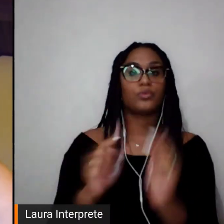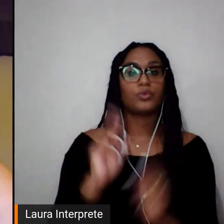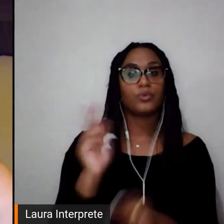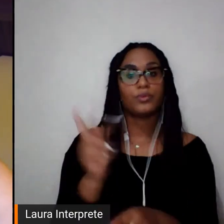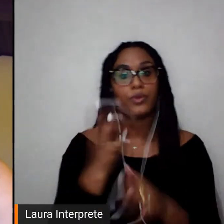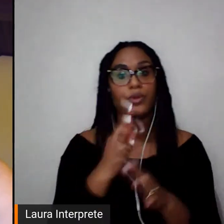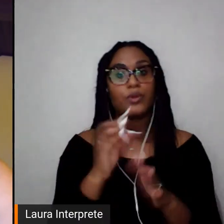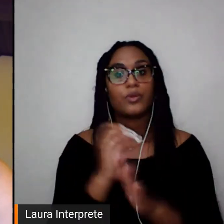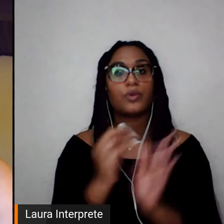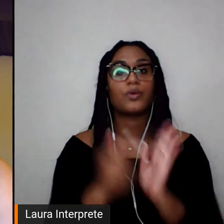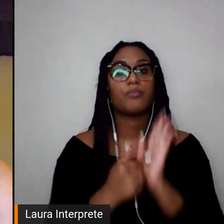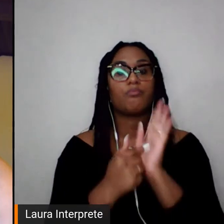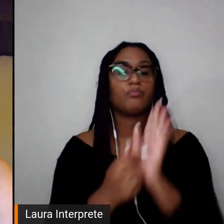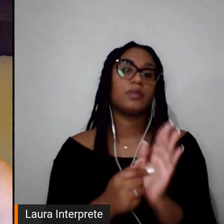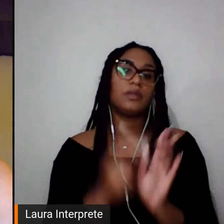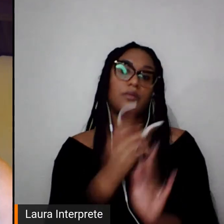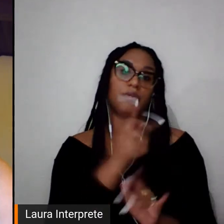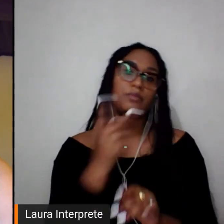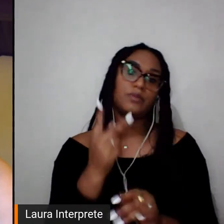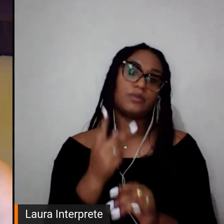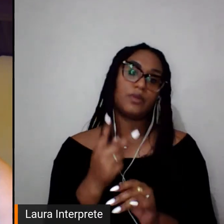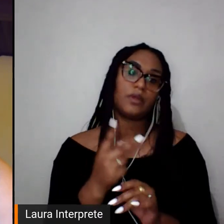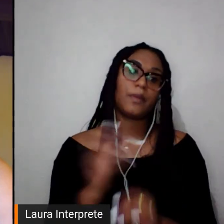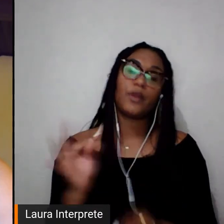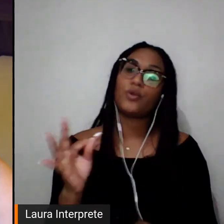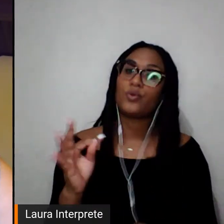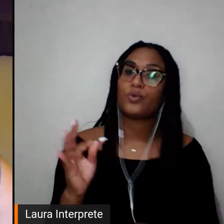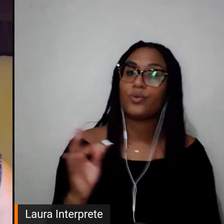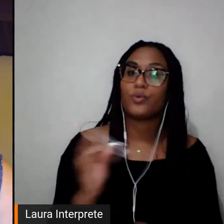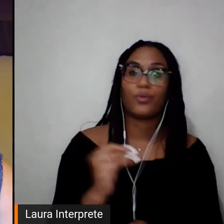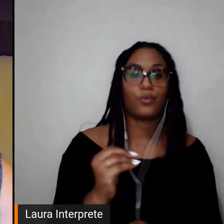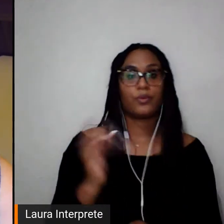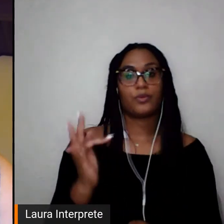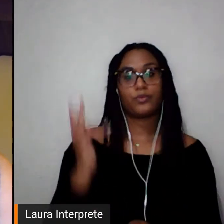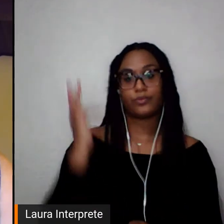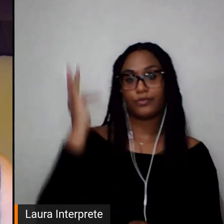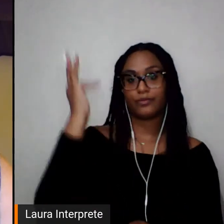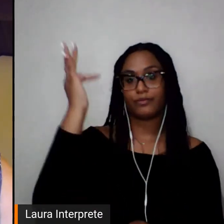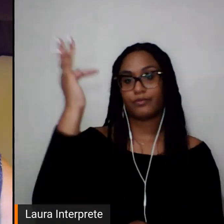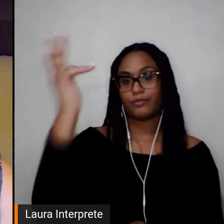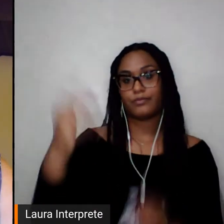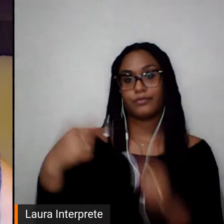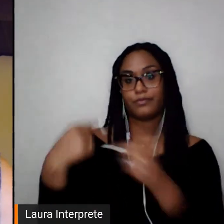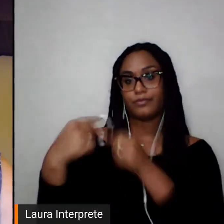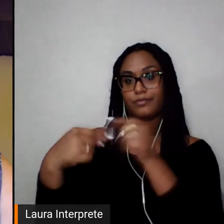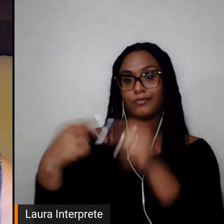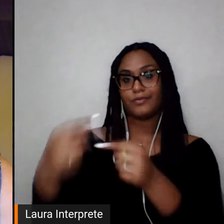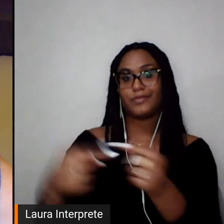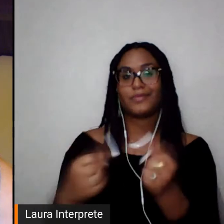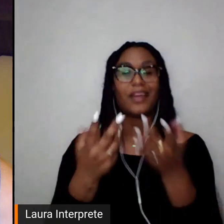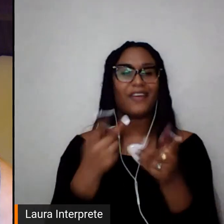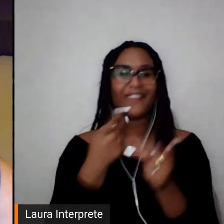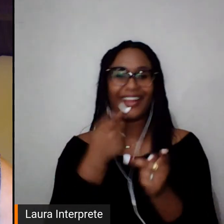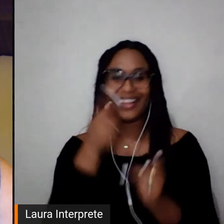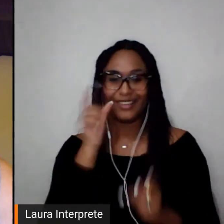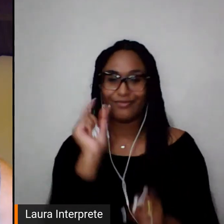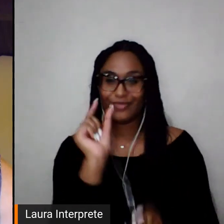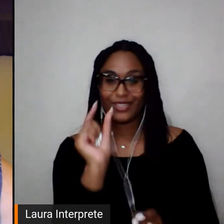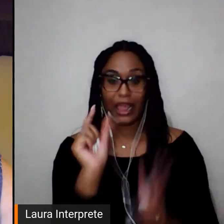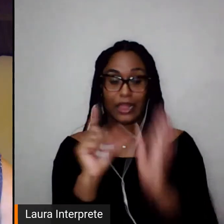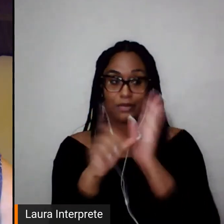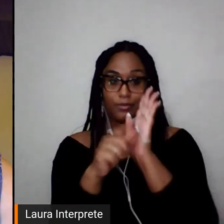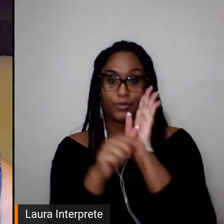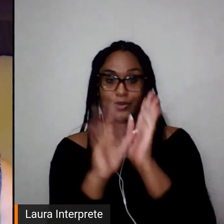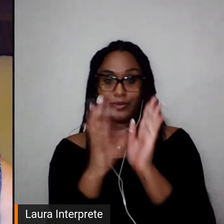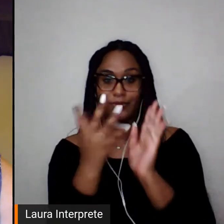história para essas futuras gerações. E eu queria deixar aqui já um spoiler, também